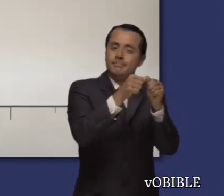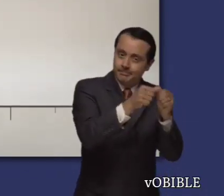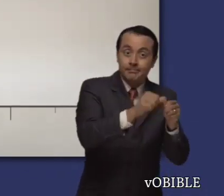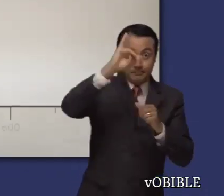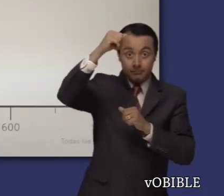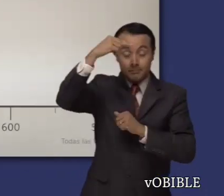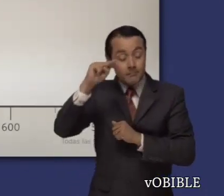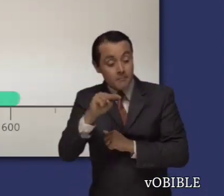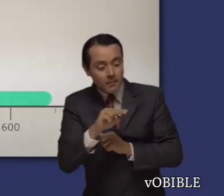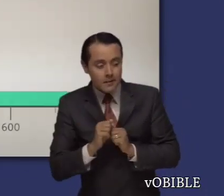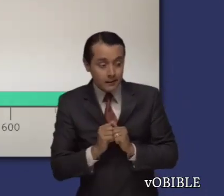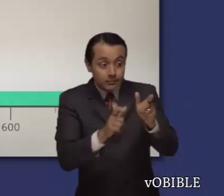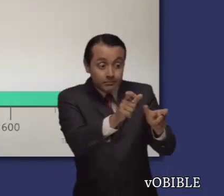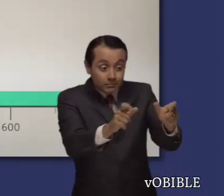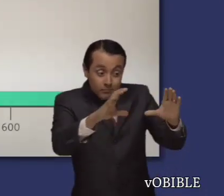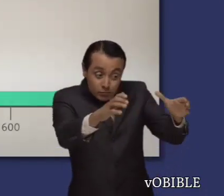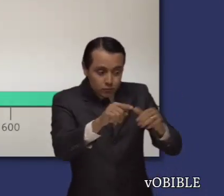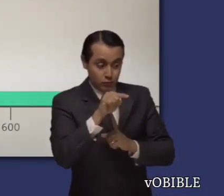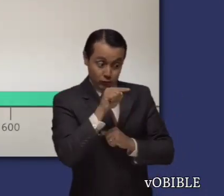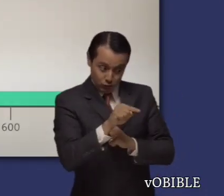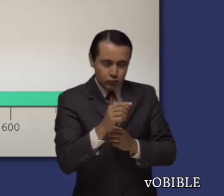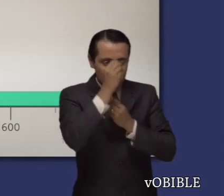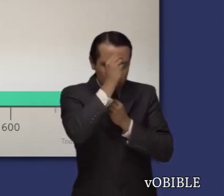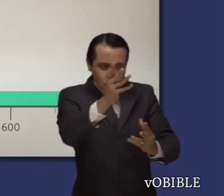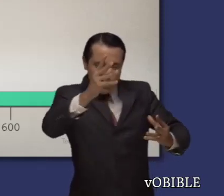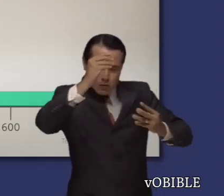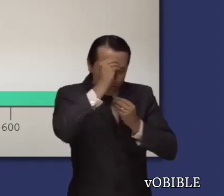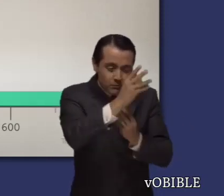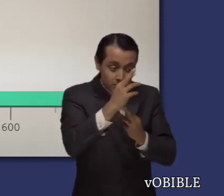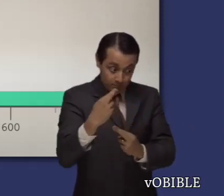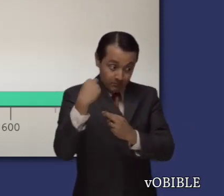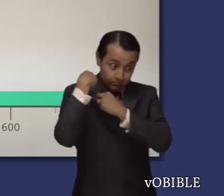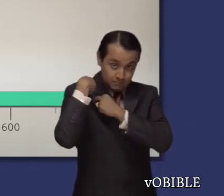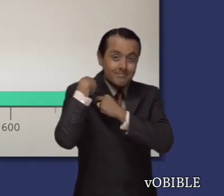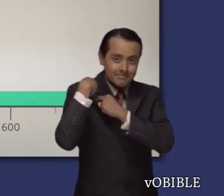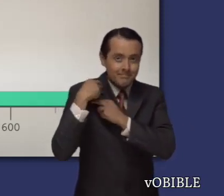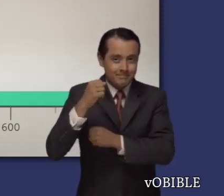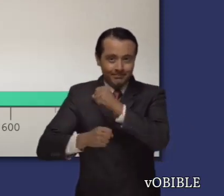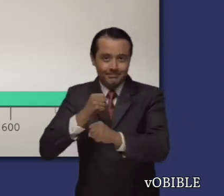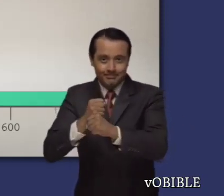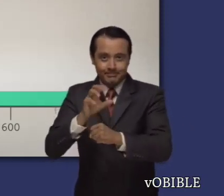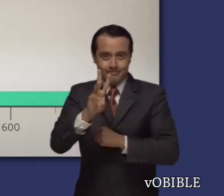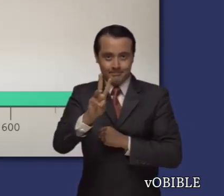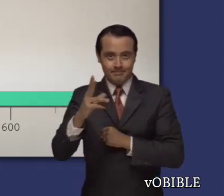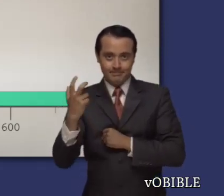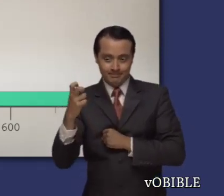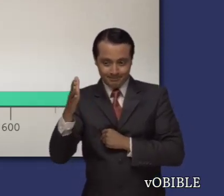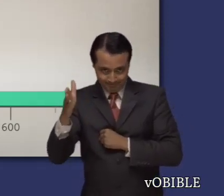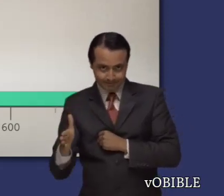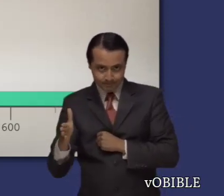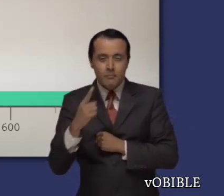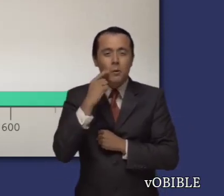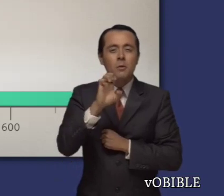En el 613, Jehová le encargó que transmitiera sus profecías a los judíos cautivos en Babilonia.